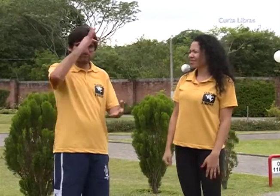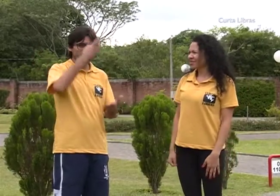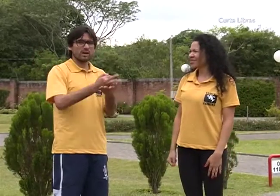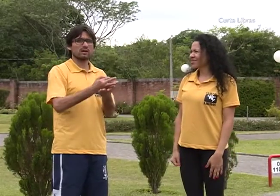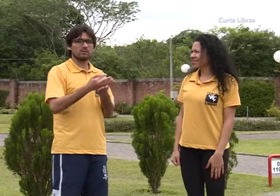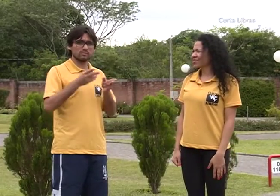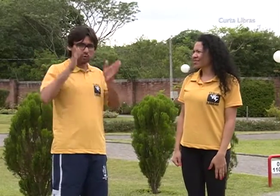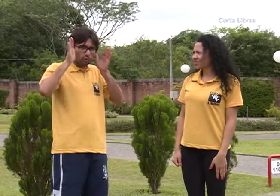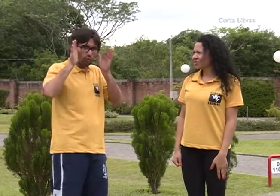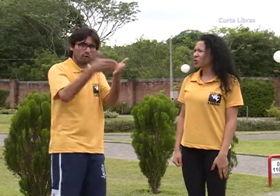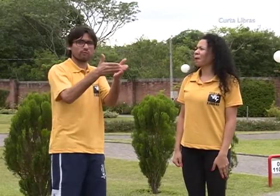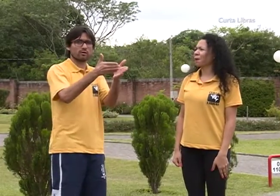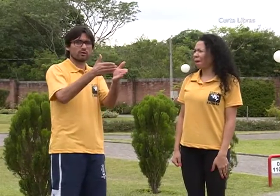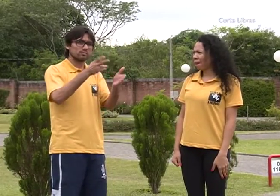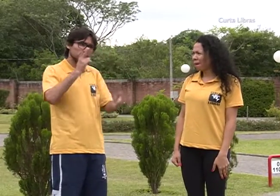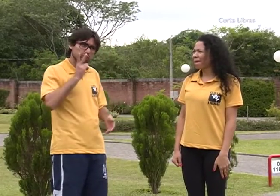fé. Sempre persistir.